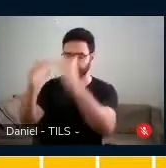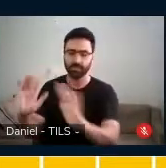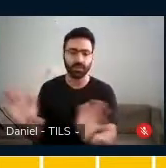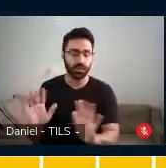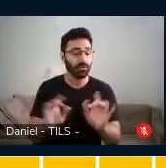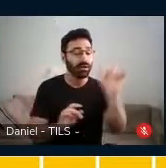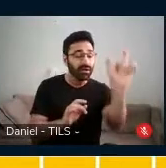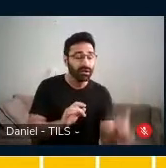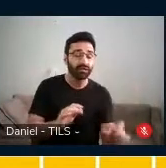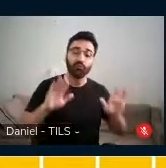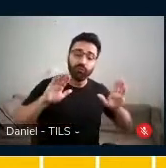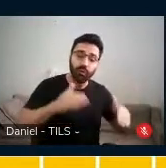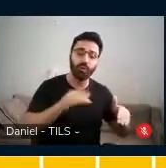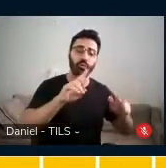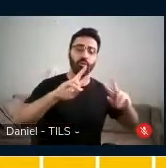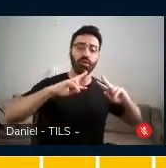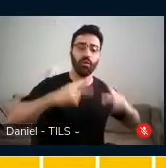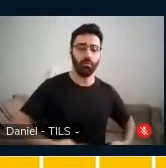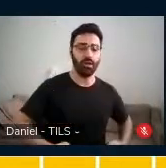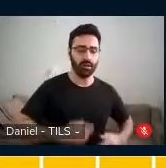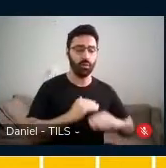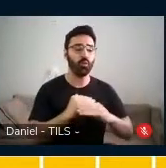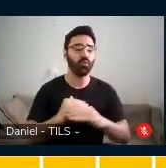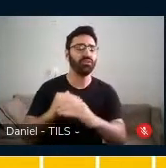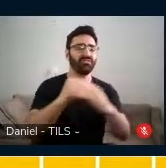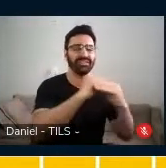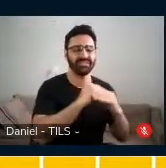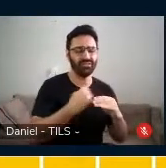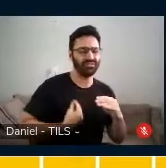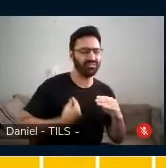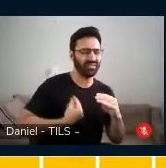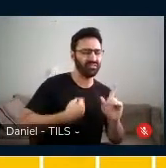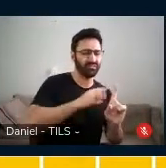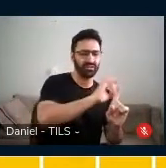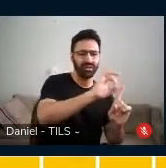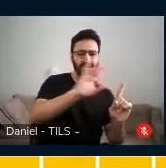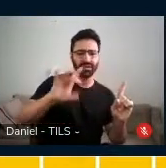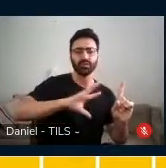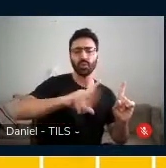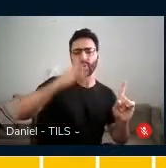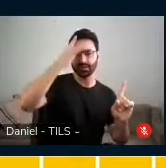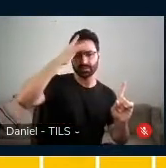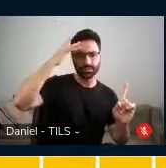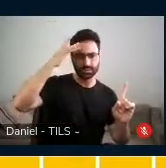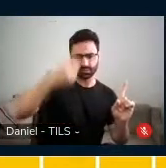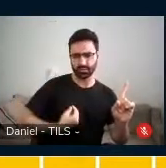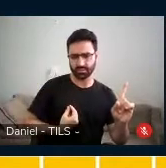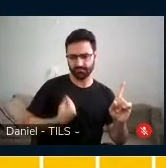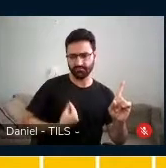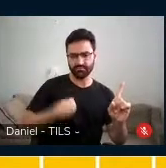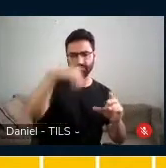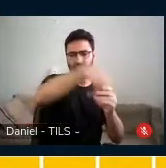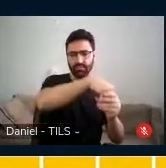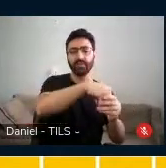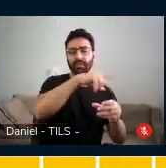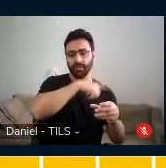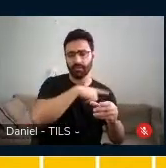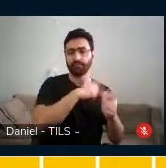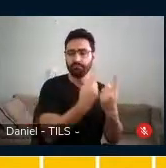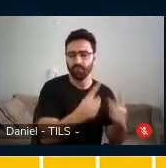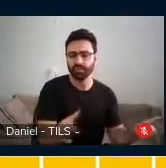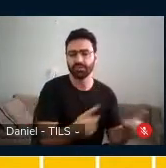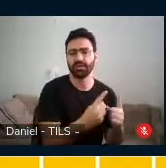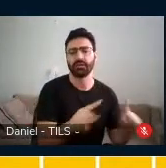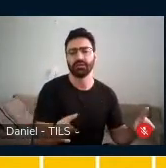universal, presente em todos os seres humanos potencialmente, sujeita-se, entretanto, aos processos